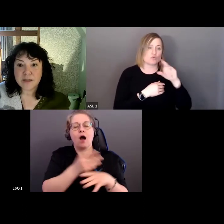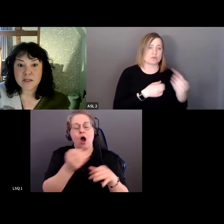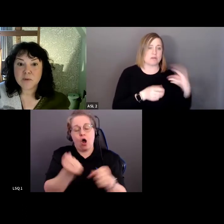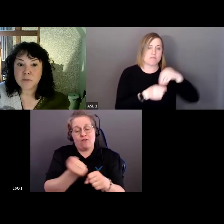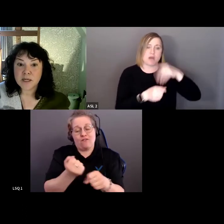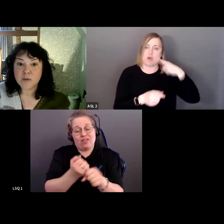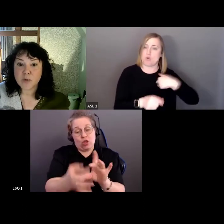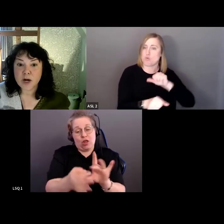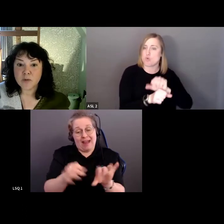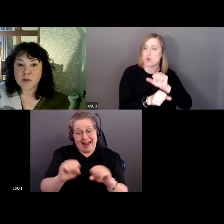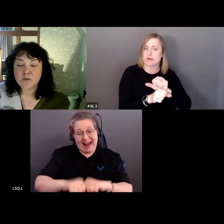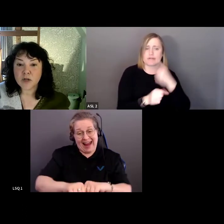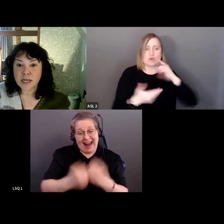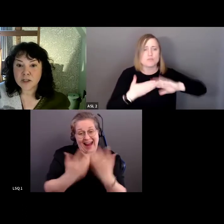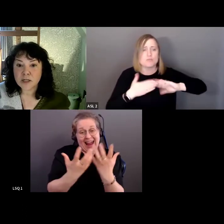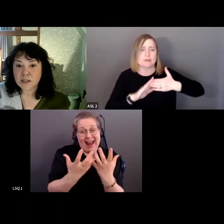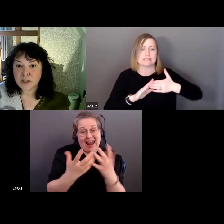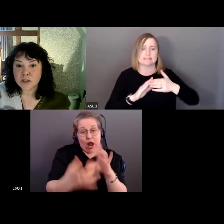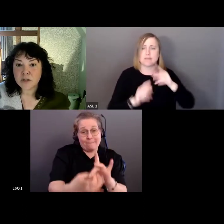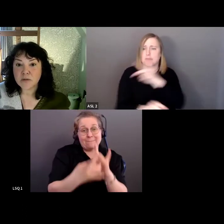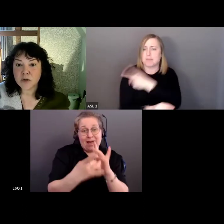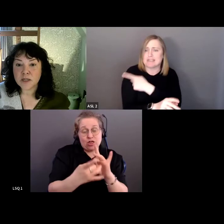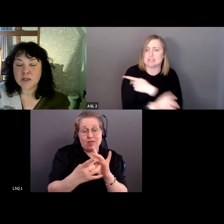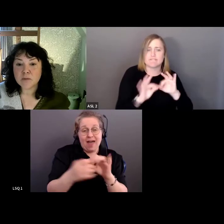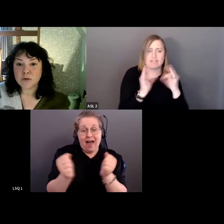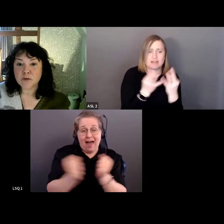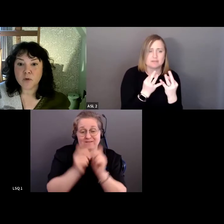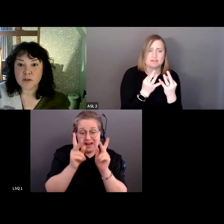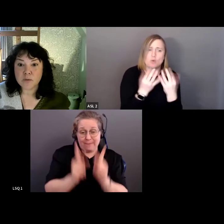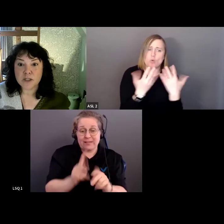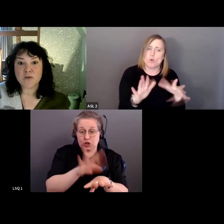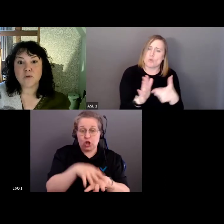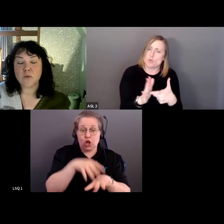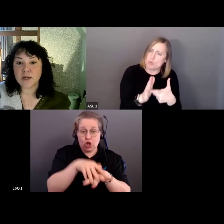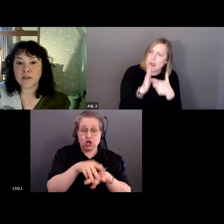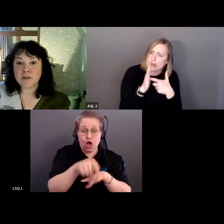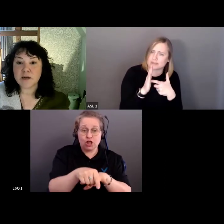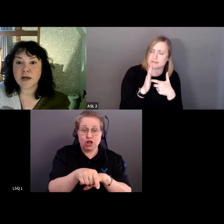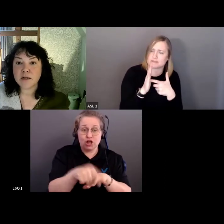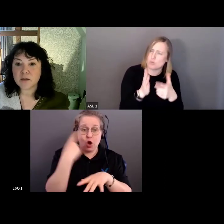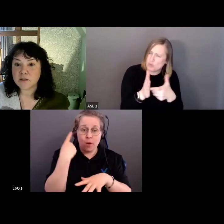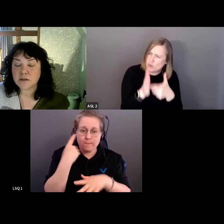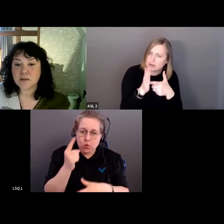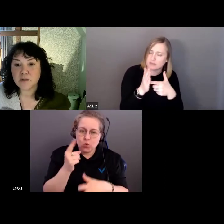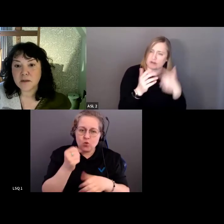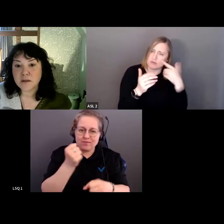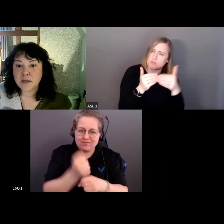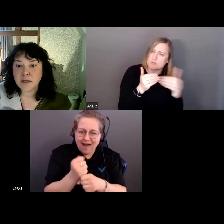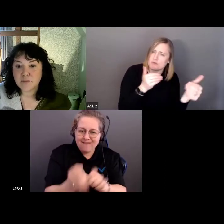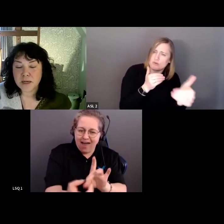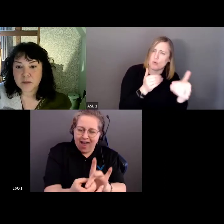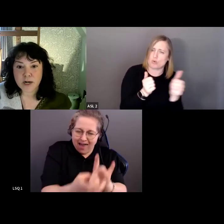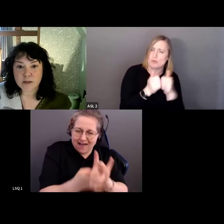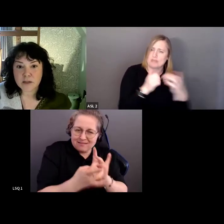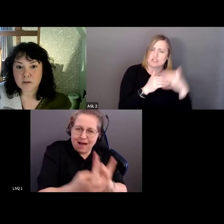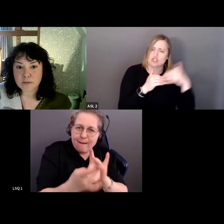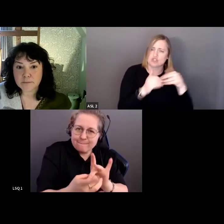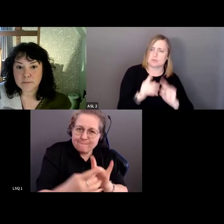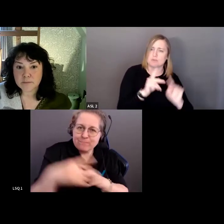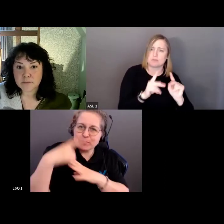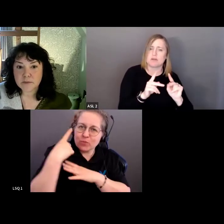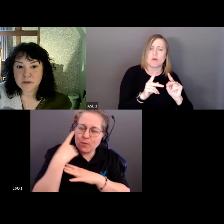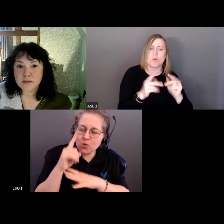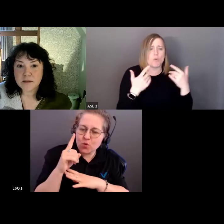des outils qu'on pourra utiliser dans notre travail avec les communautés. Et ça servira à mobiliser les